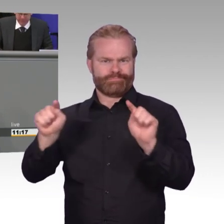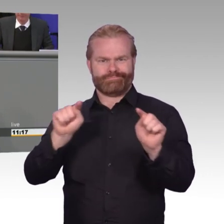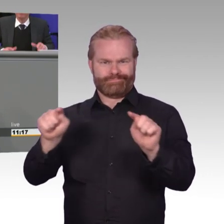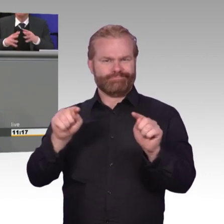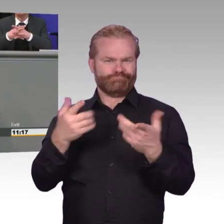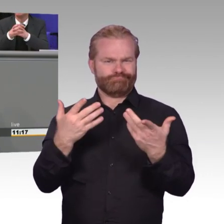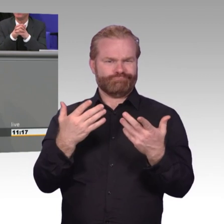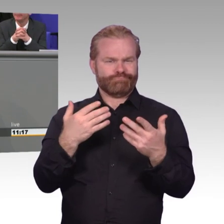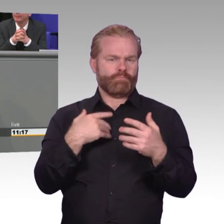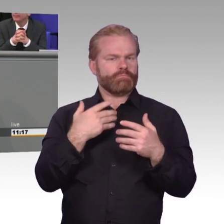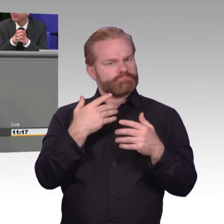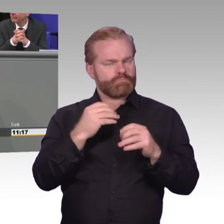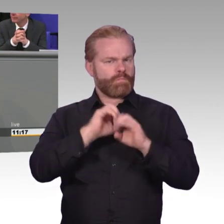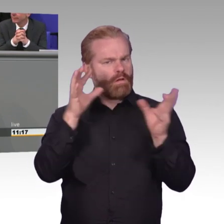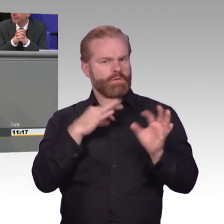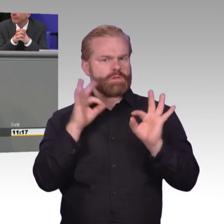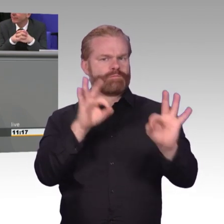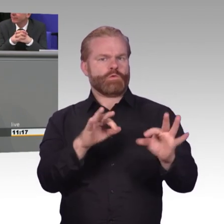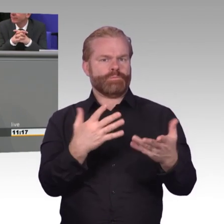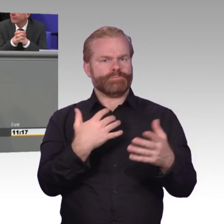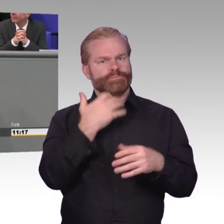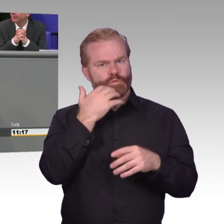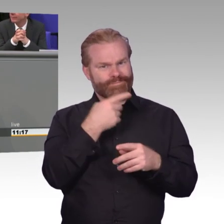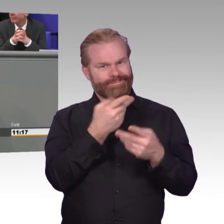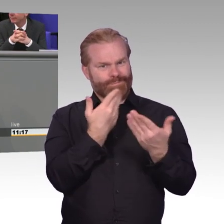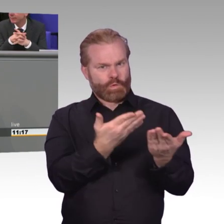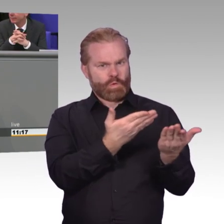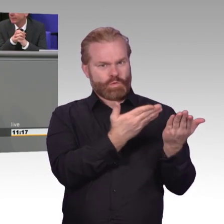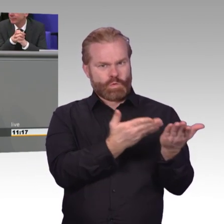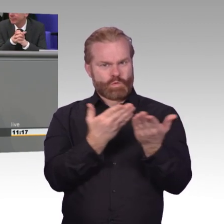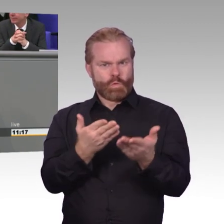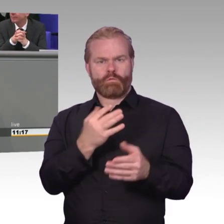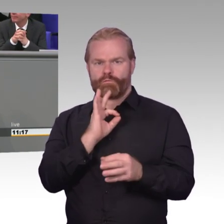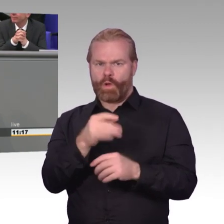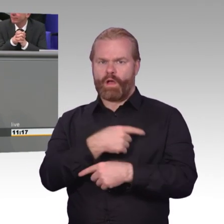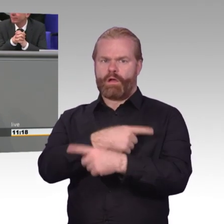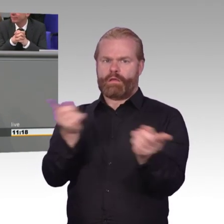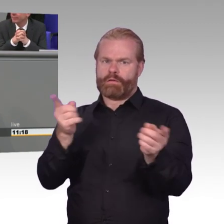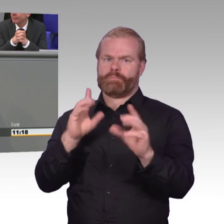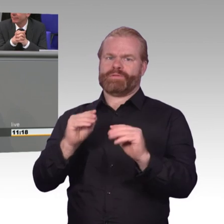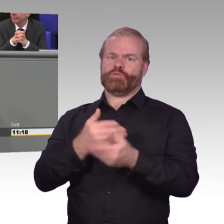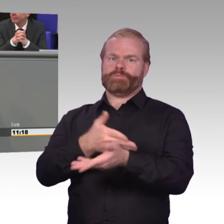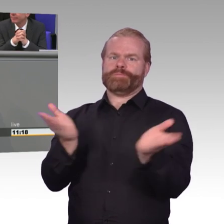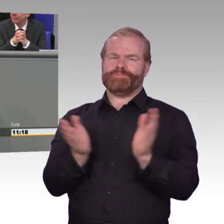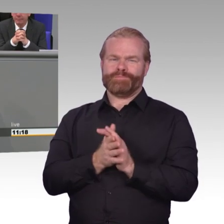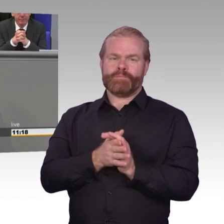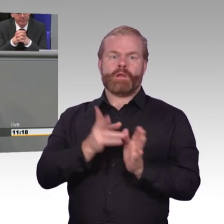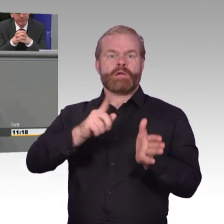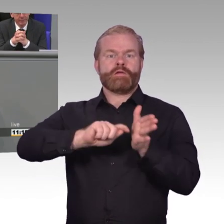in unserer Cybersicherheitsstrategie des Innenministeriums spielt nämlich das Thema Verschlüsselung eine ganz wichtige Rolle. Darin verpflichtet sich